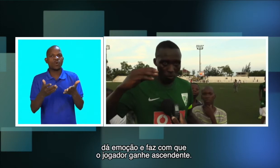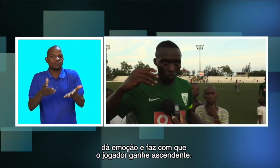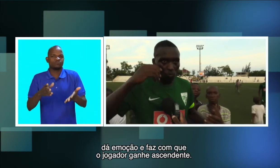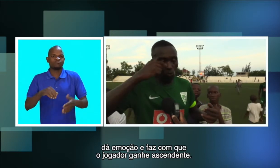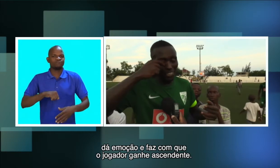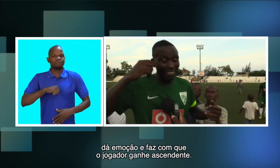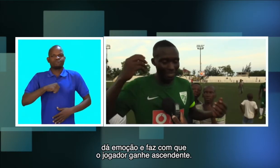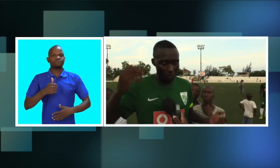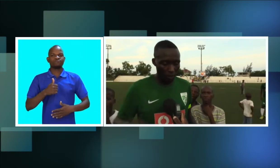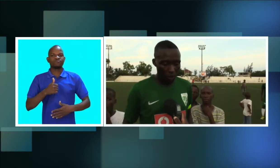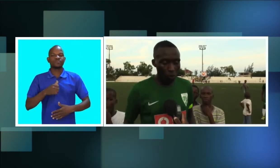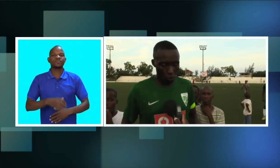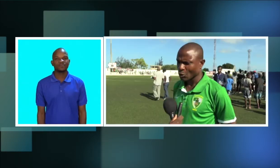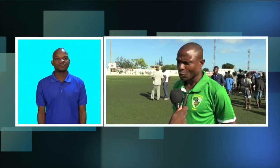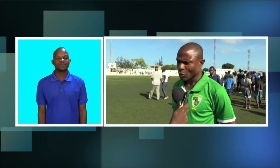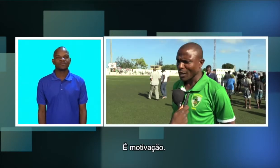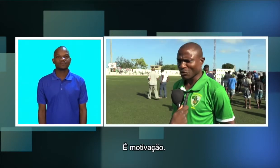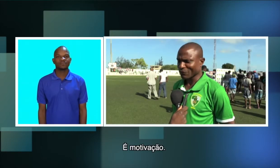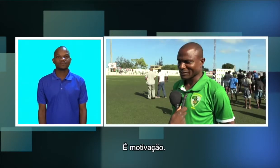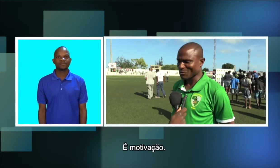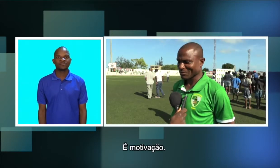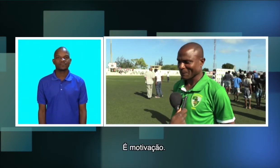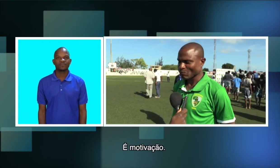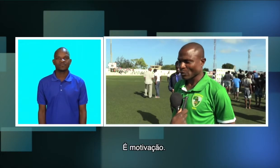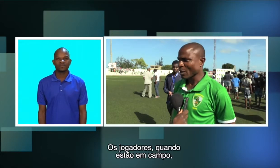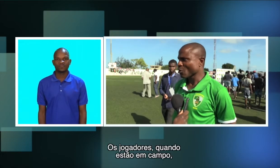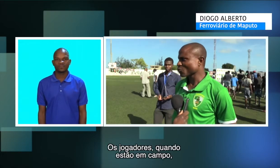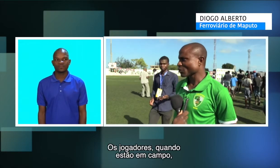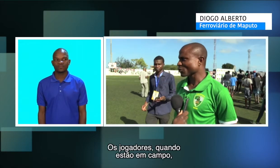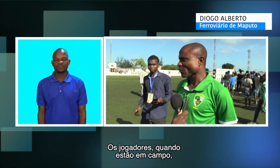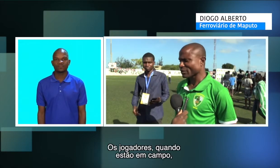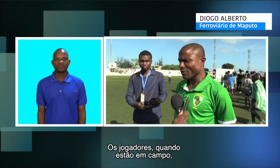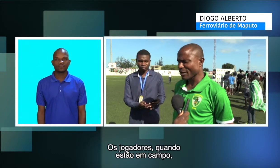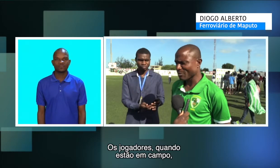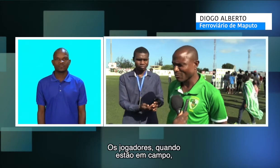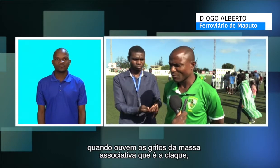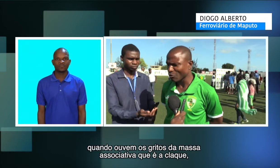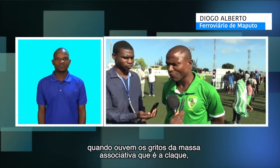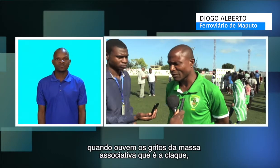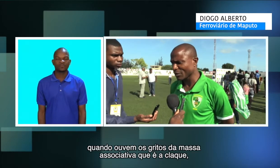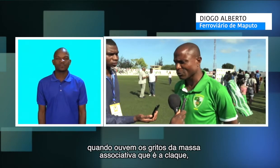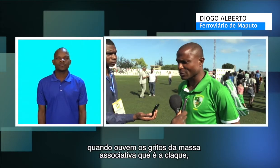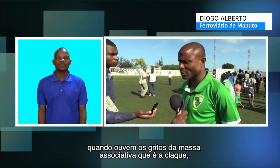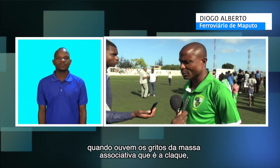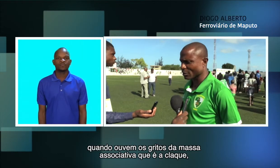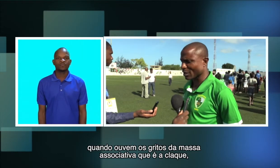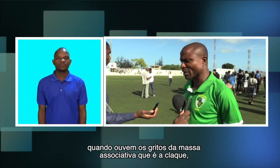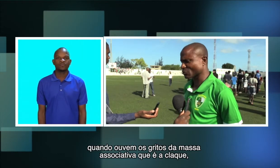ascendente no jogo. É motivação. Os jogadores, quando estão em campo, quando ouvem gritos da massa